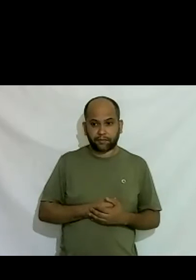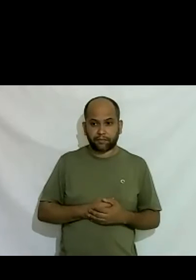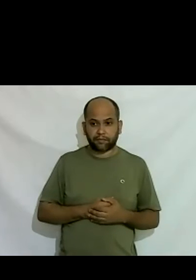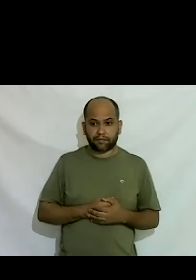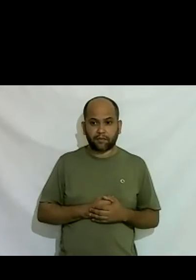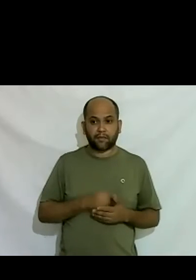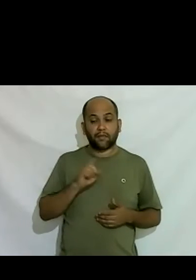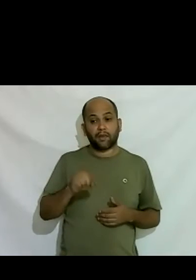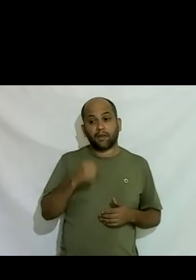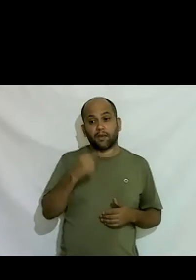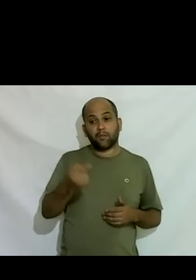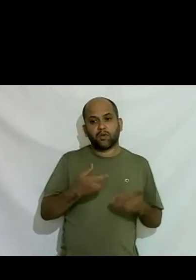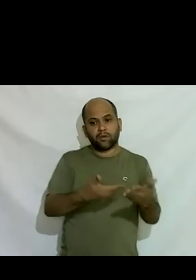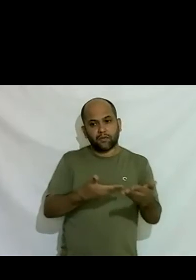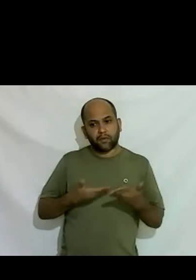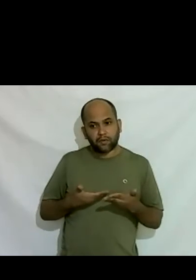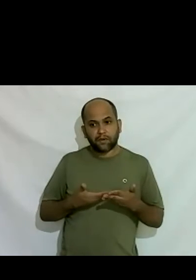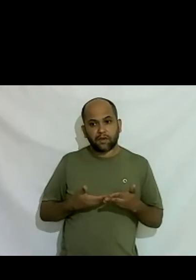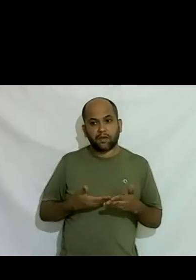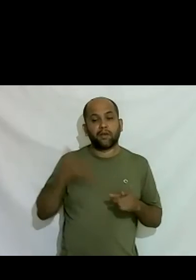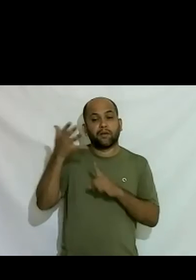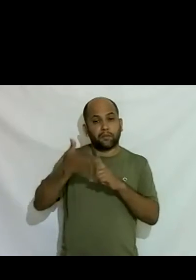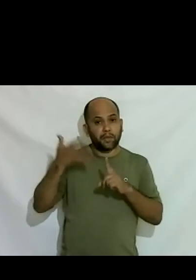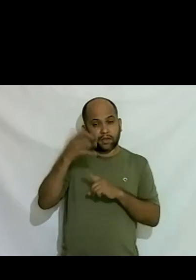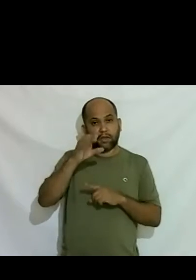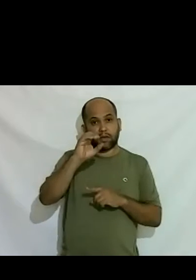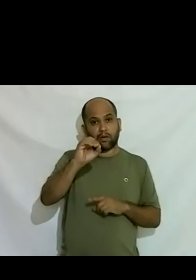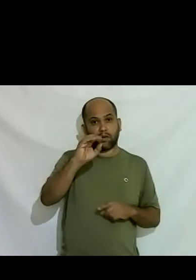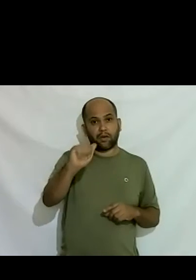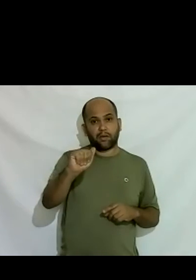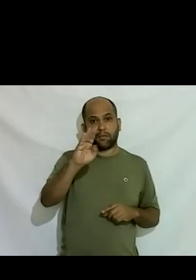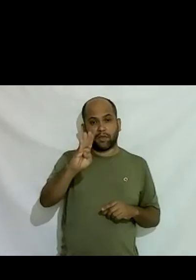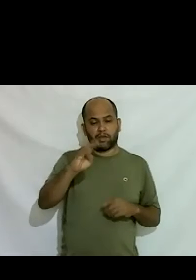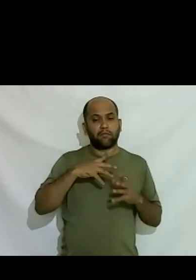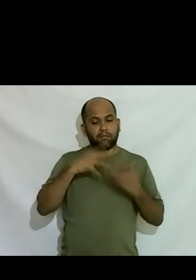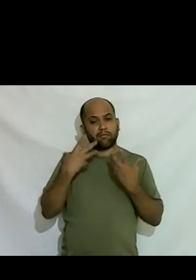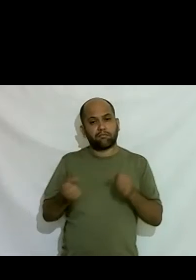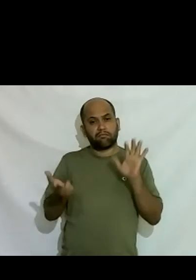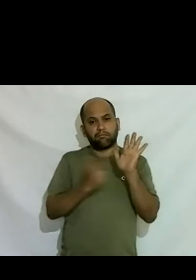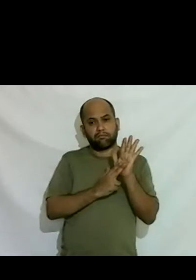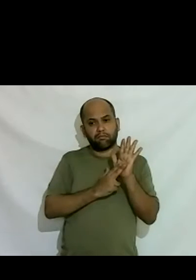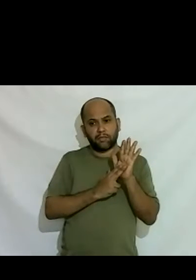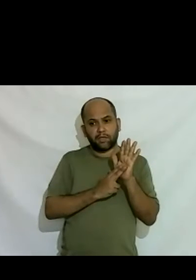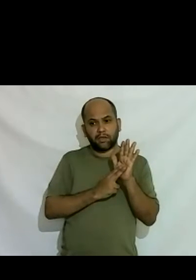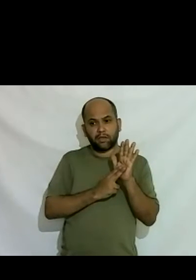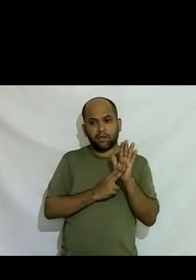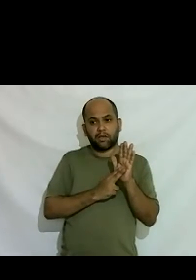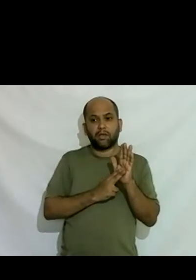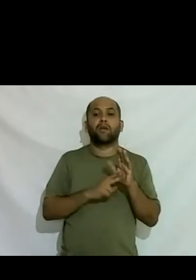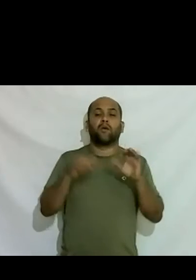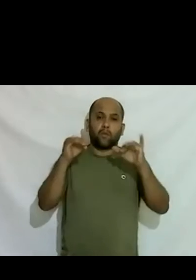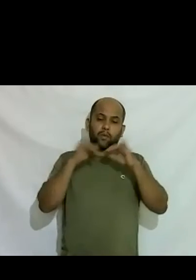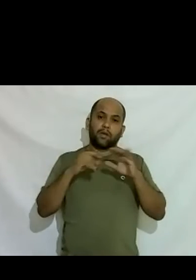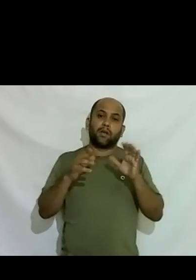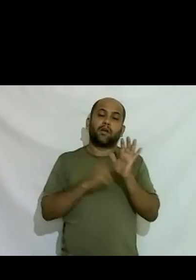logo em seguida eu fui convidada para um evento na UAB me assumir comecei a me assumir publicamente já estava